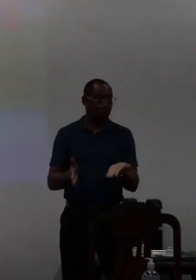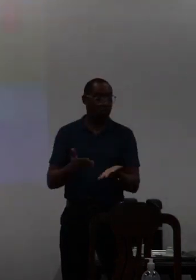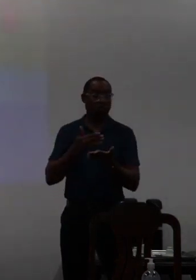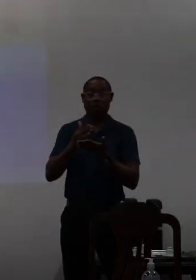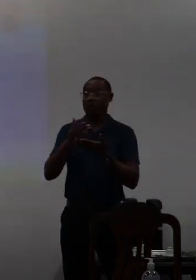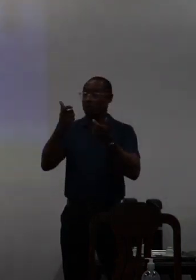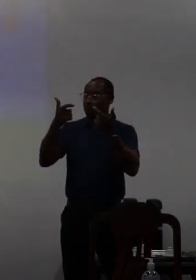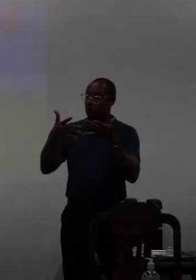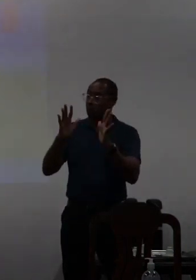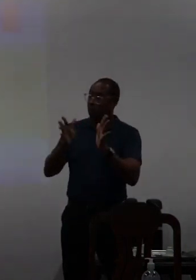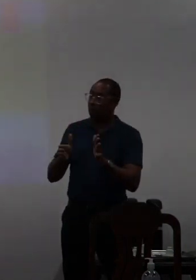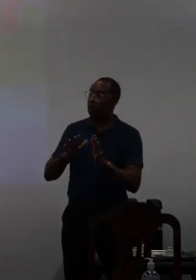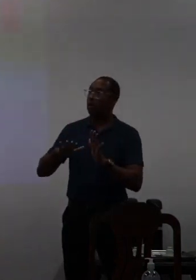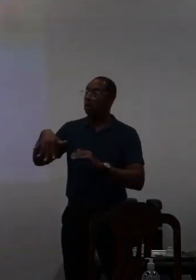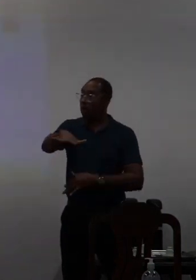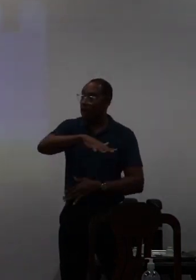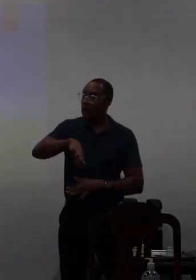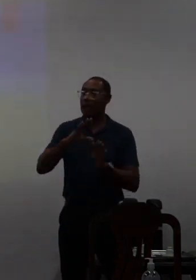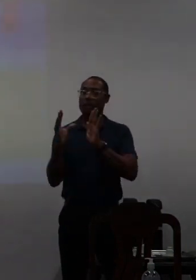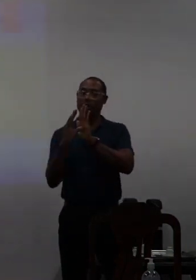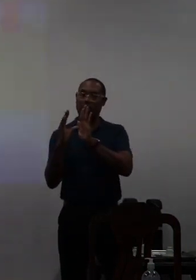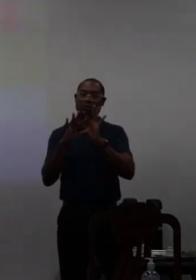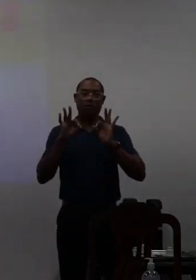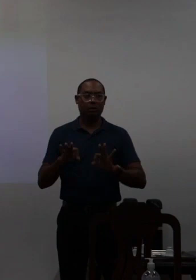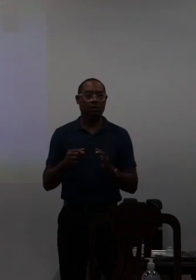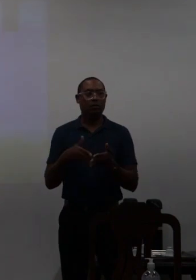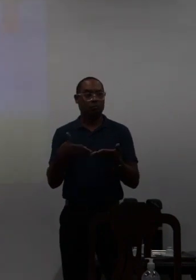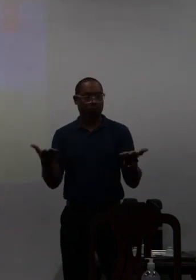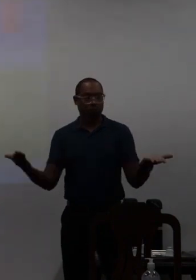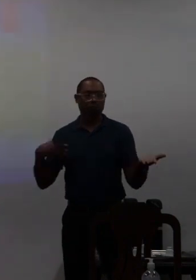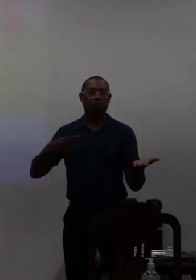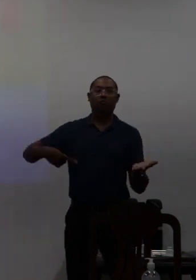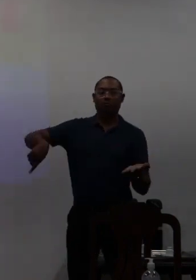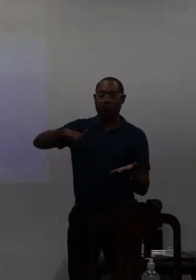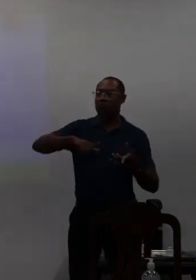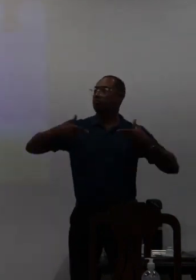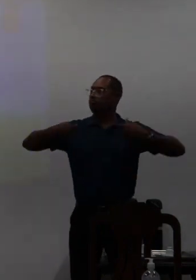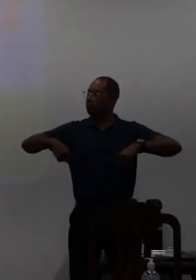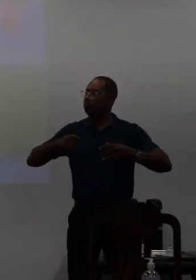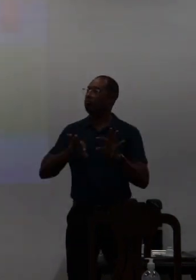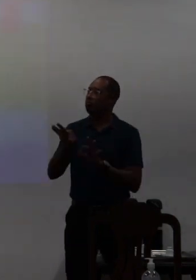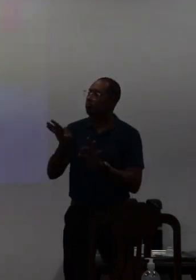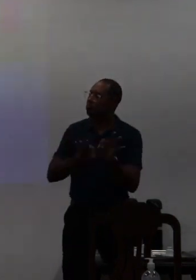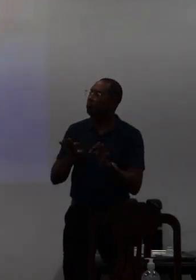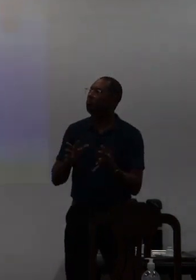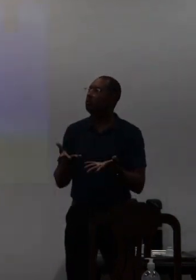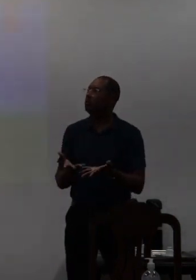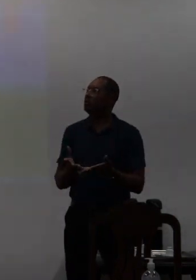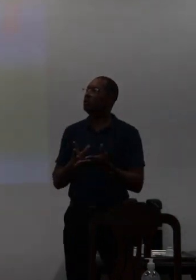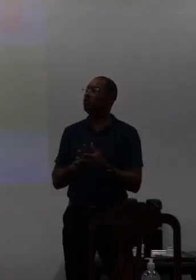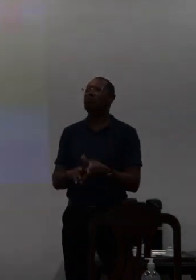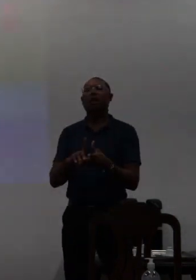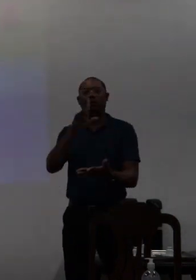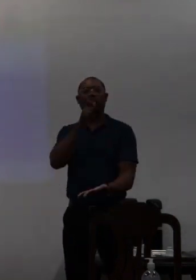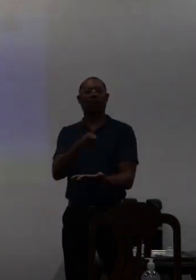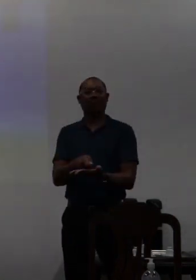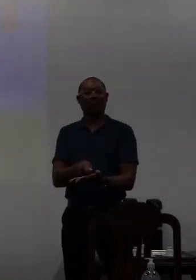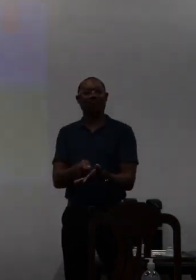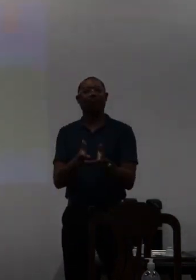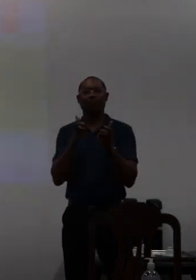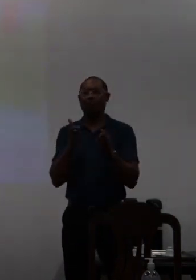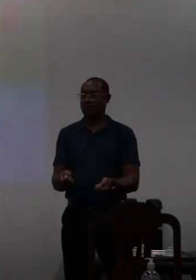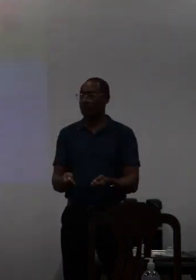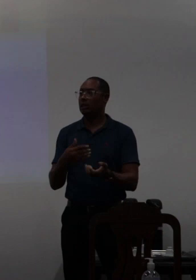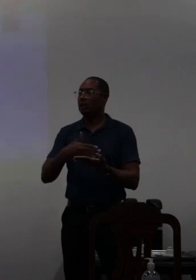declaração da comunidade e aí a gente precisava de um clima mais uma